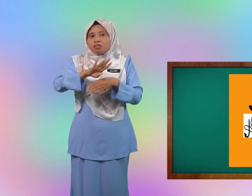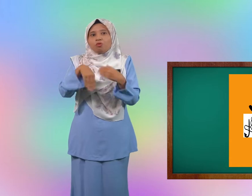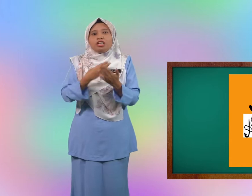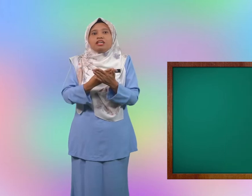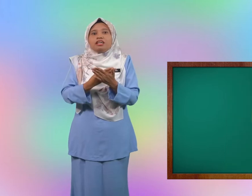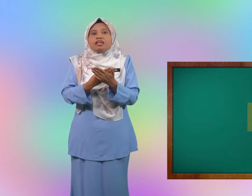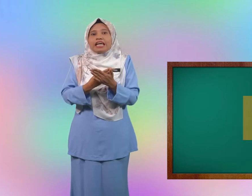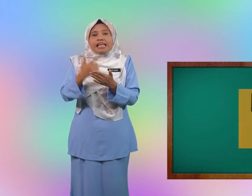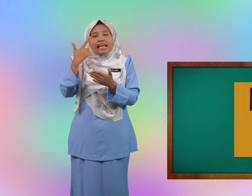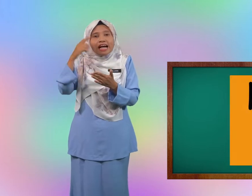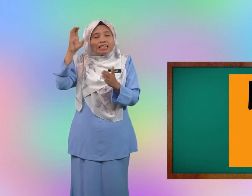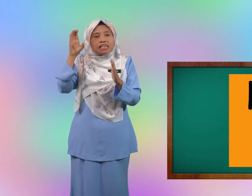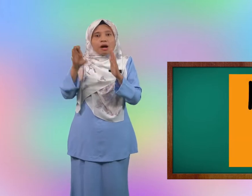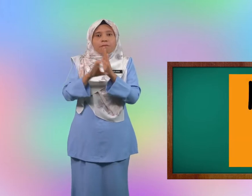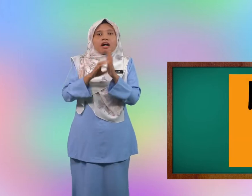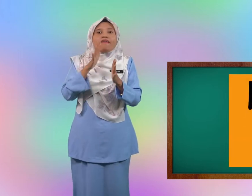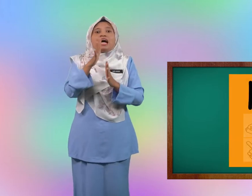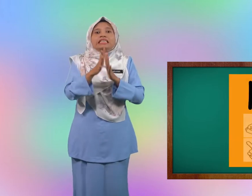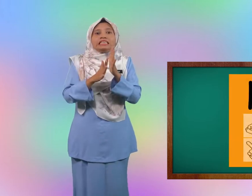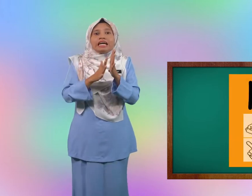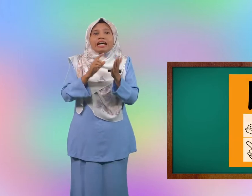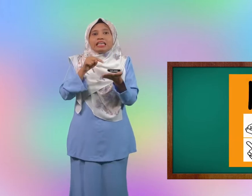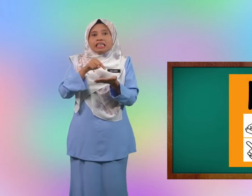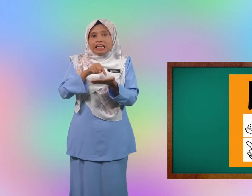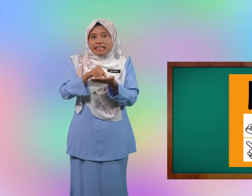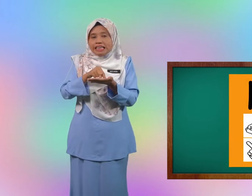semua lihat gambar isyarat ini